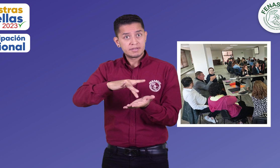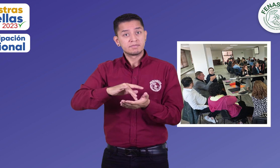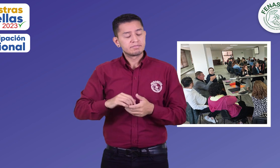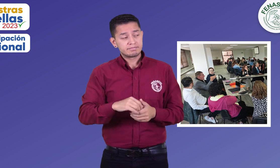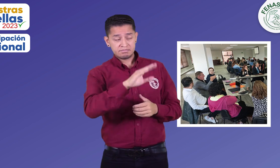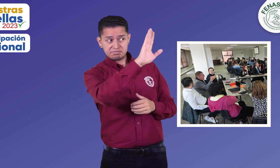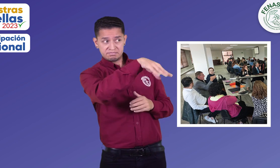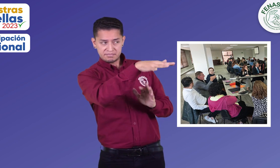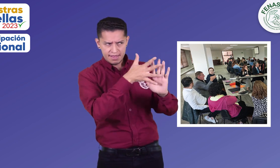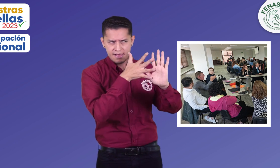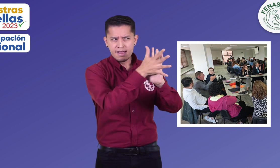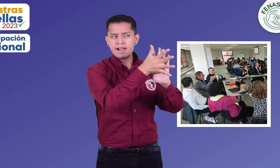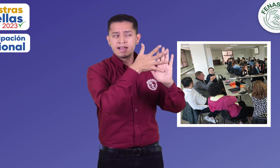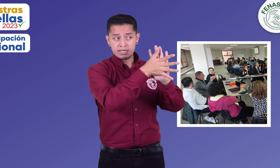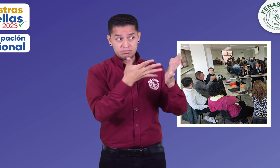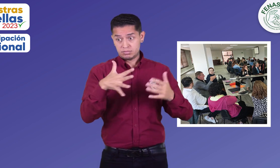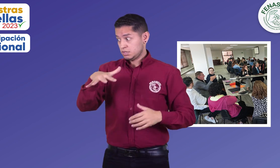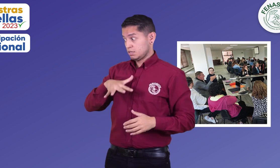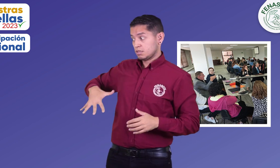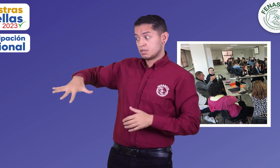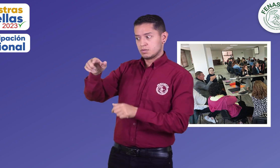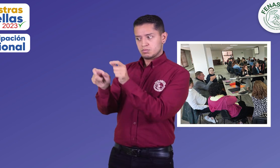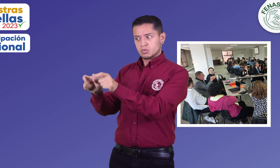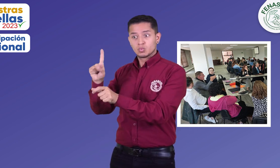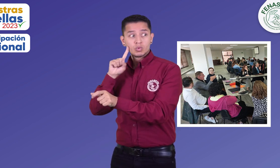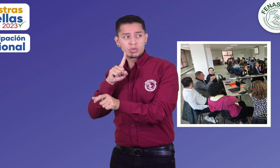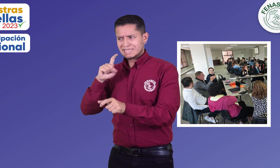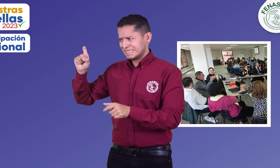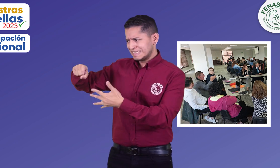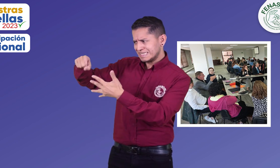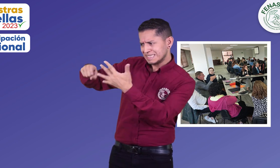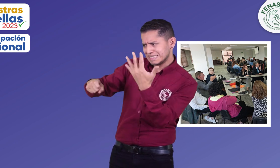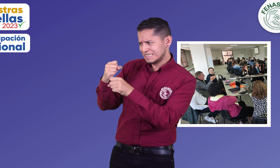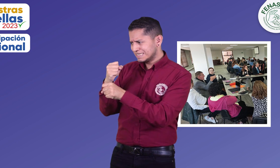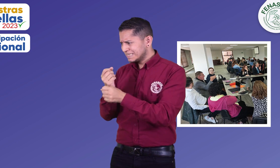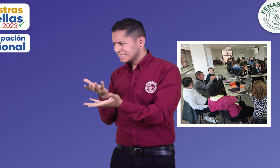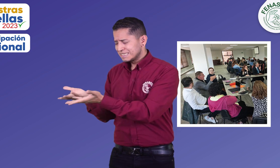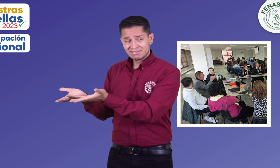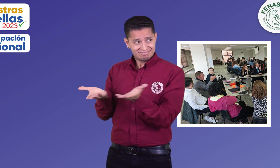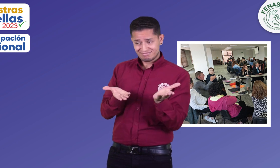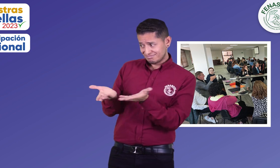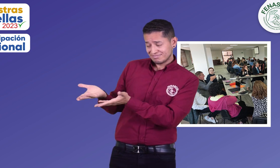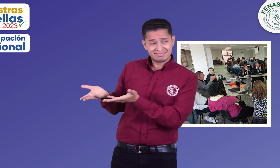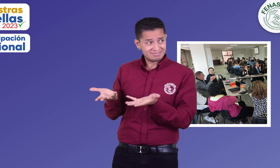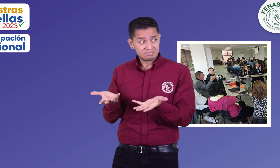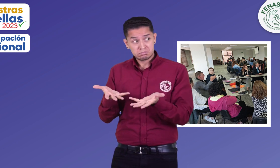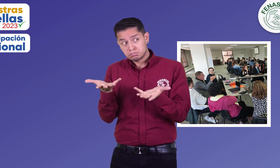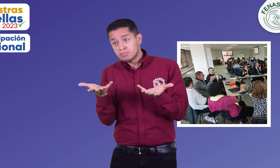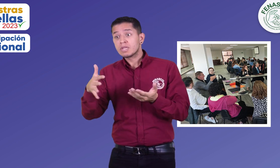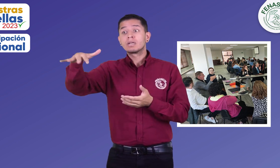poner sobre la mesa la garantía del acceso al trabajo en condiciones dignas, equitativas,